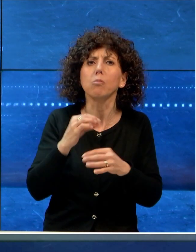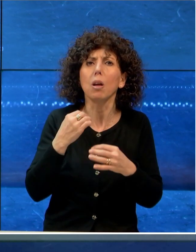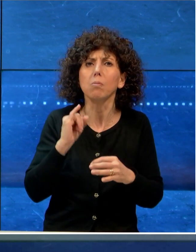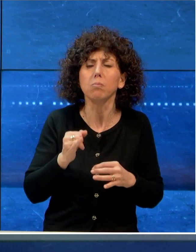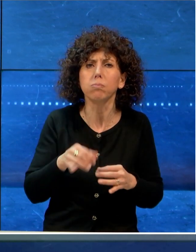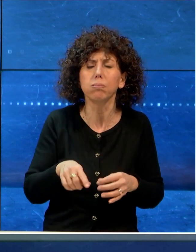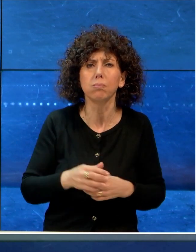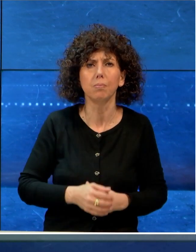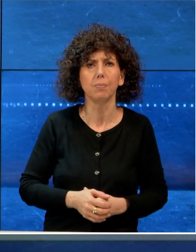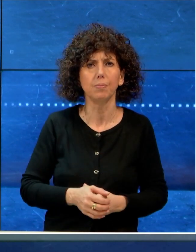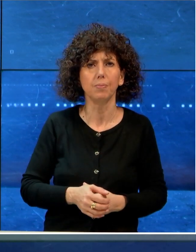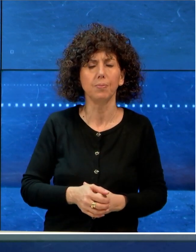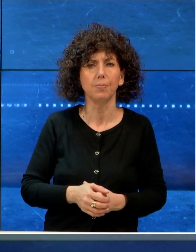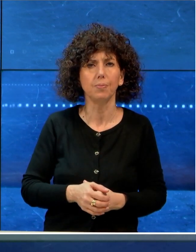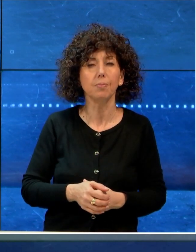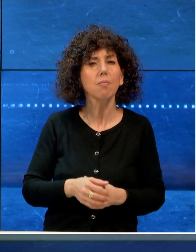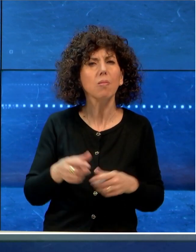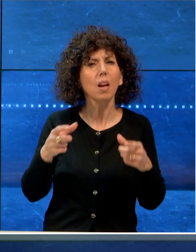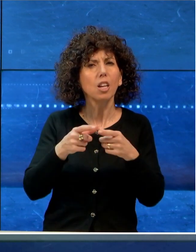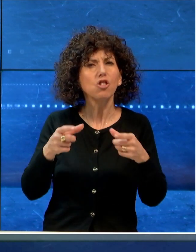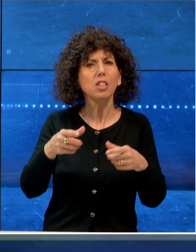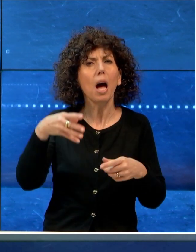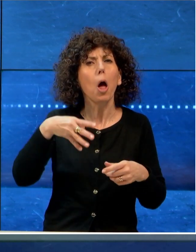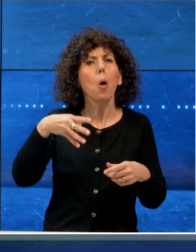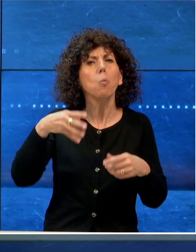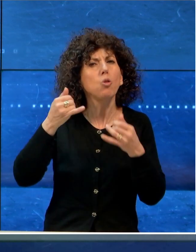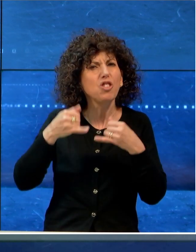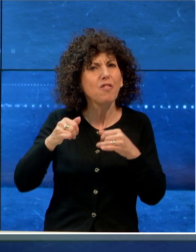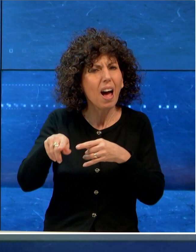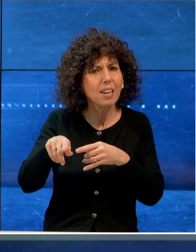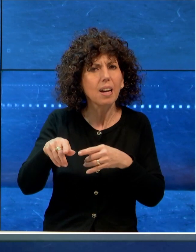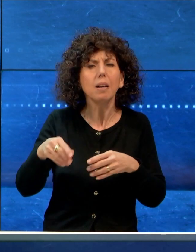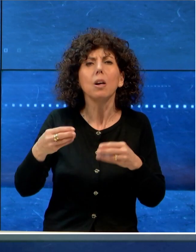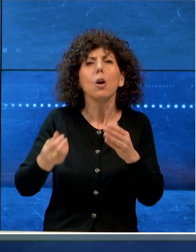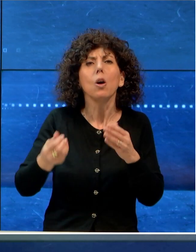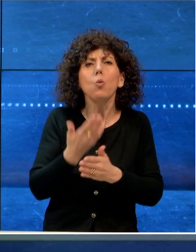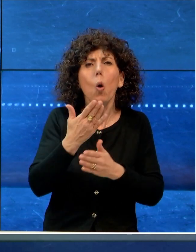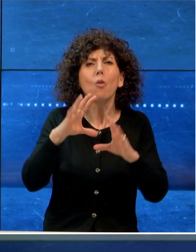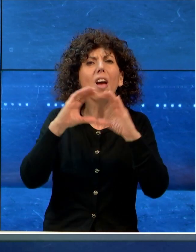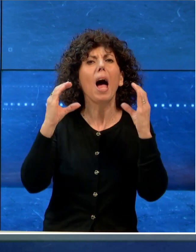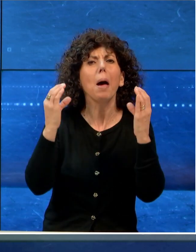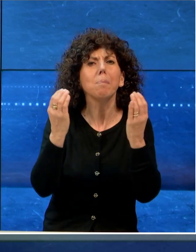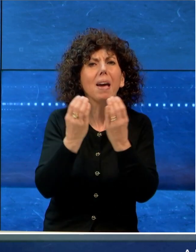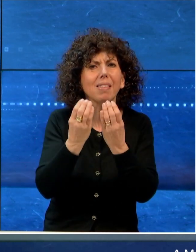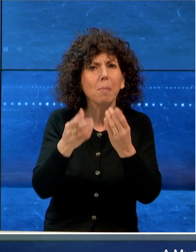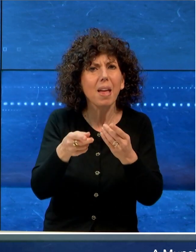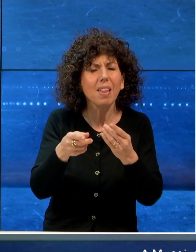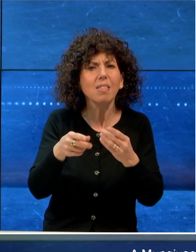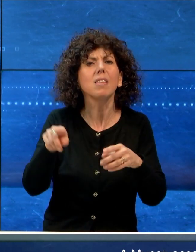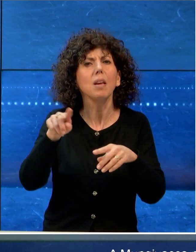A Mungivacca nasceranno 100 nuovi appartamenti, in parte con